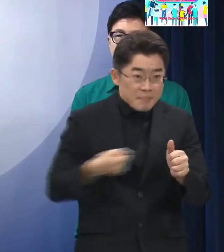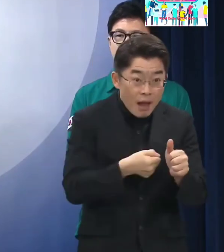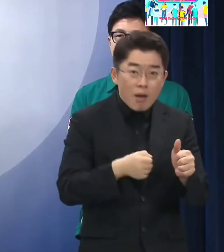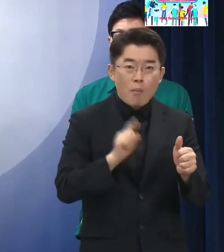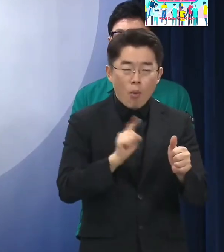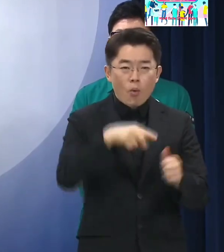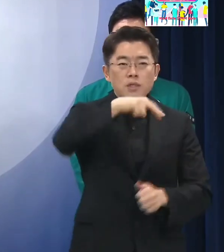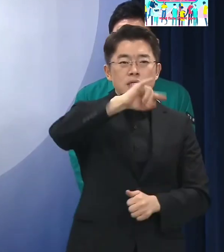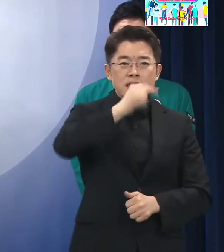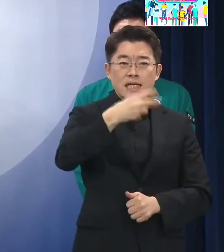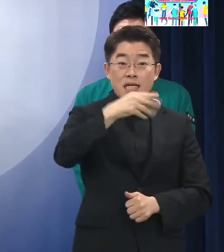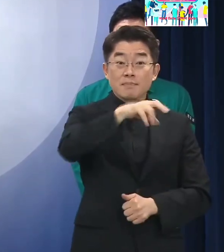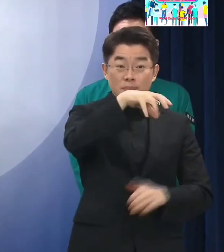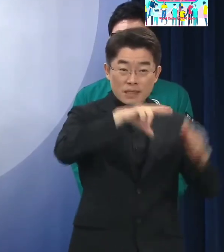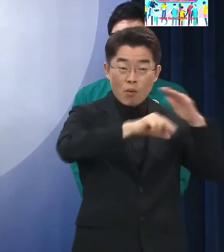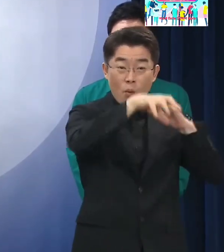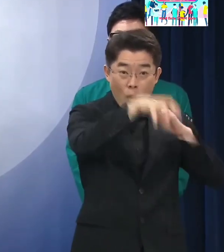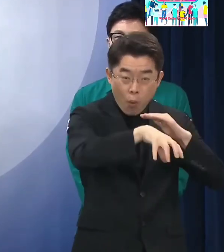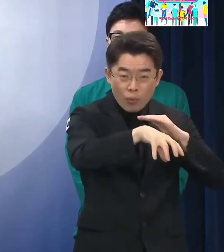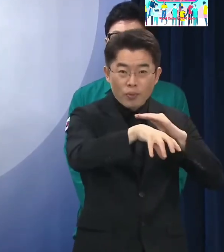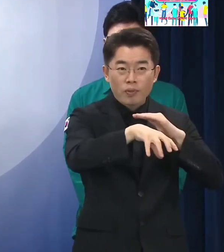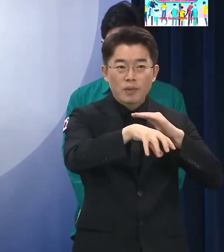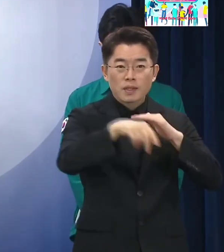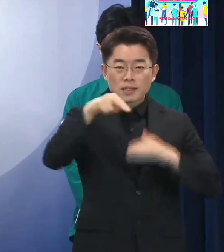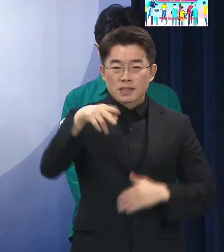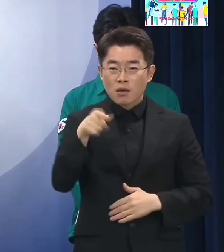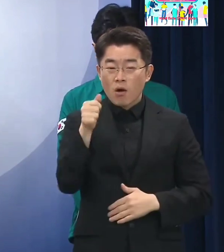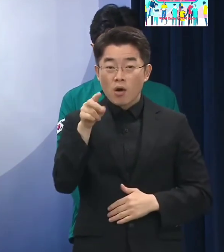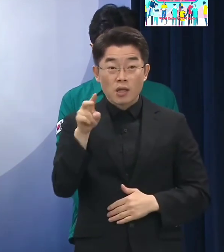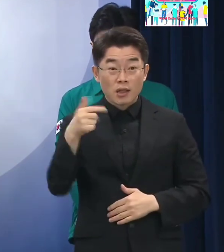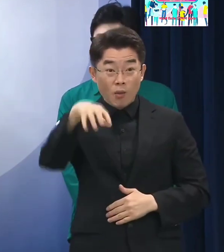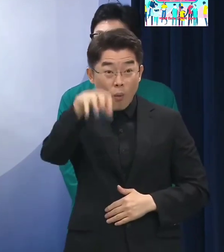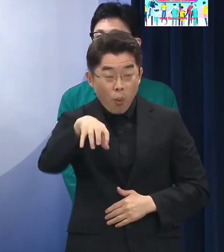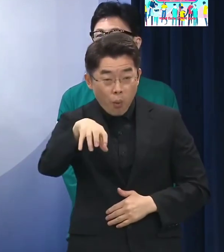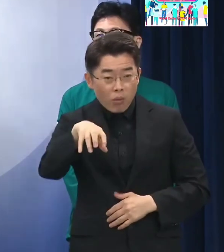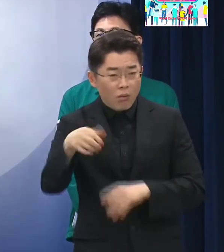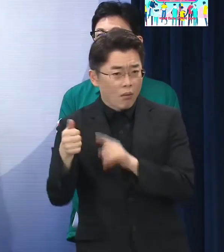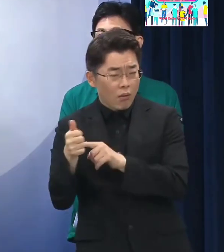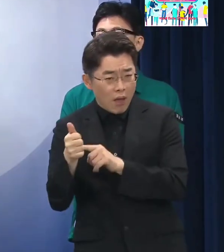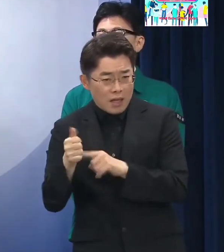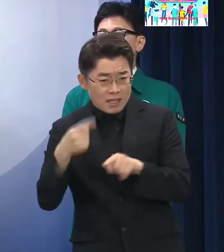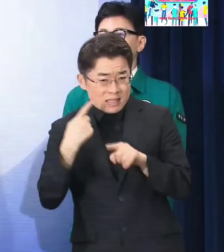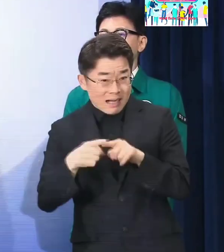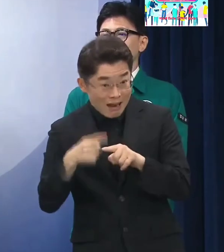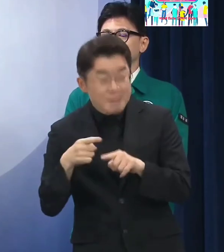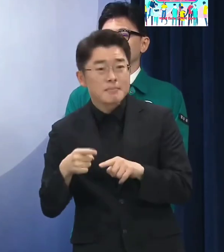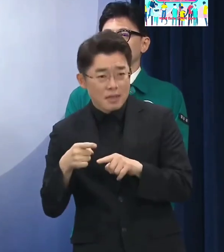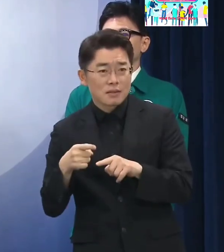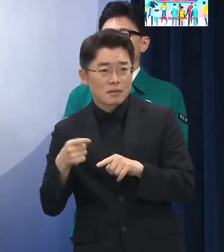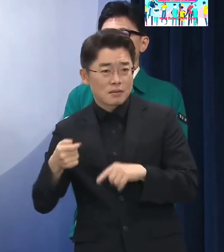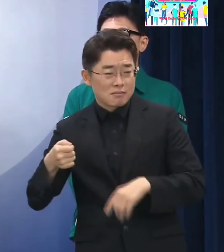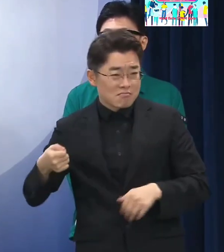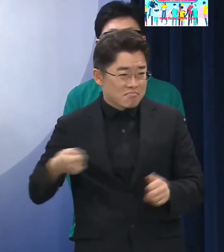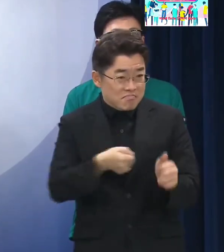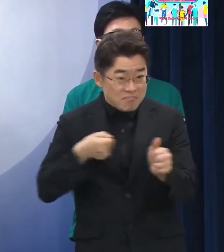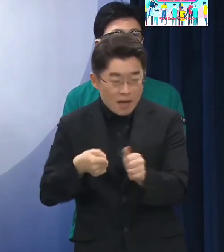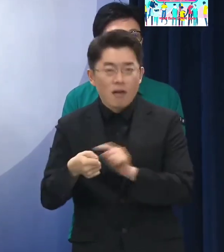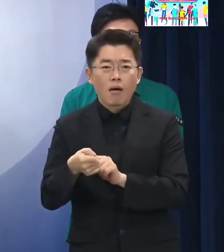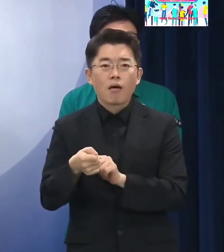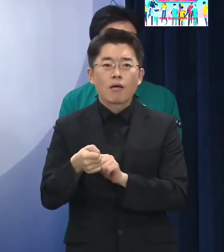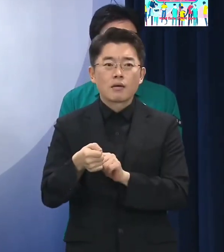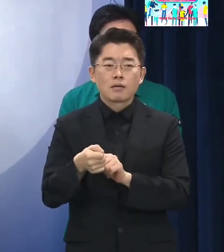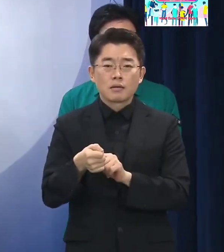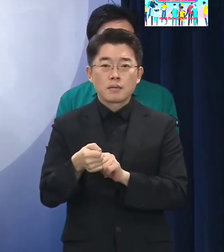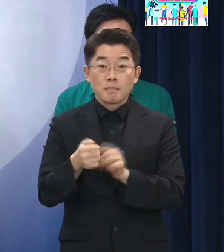서현역 같은 경우에 다중운집장소에서의 흉악범죄 흉기를 사용한 무차별 범죄가 대표적인 유형일 거고요